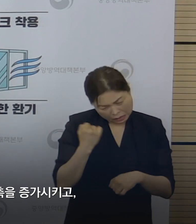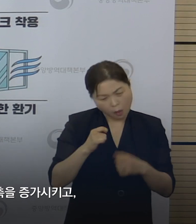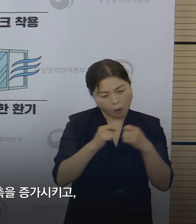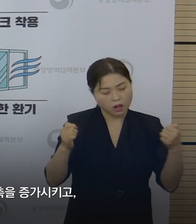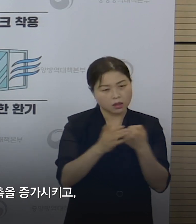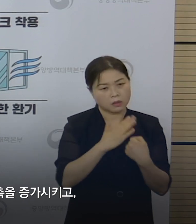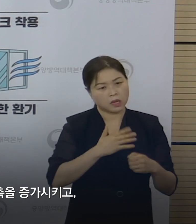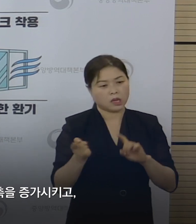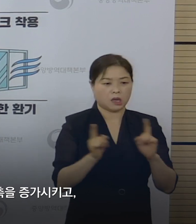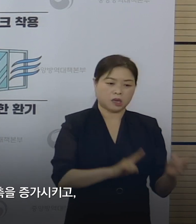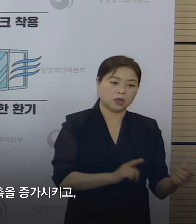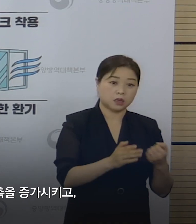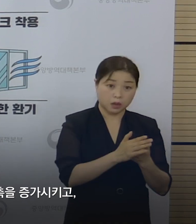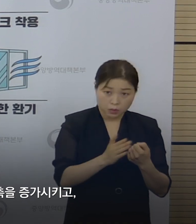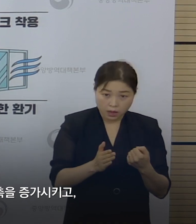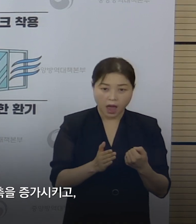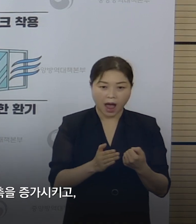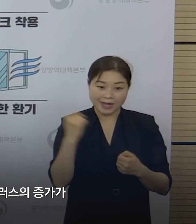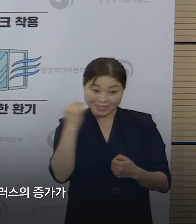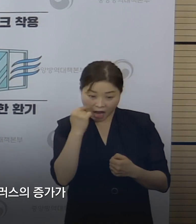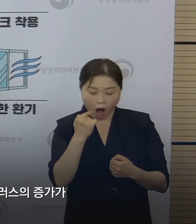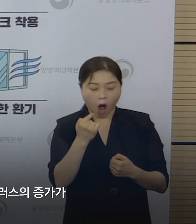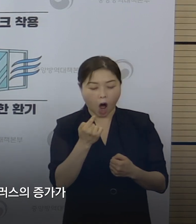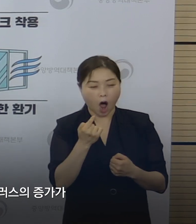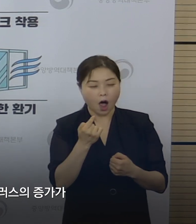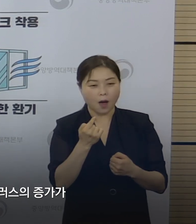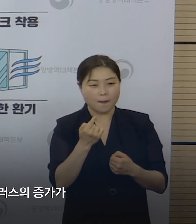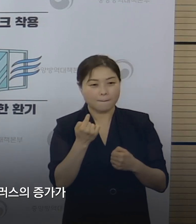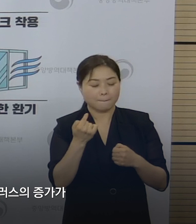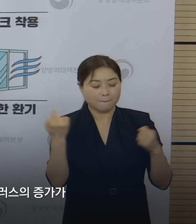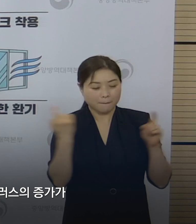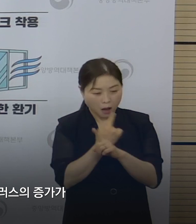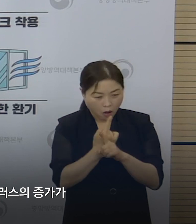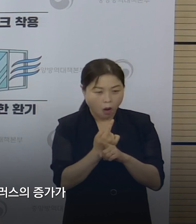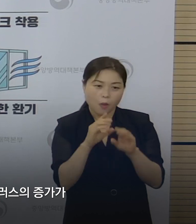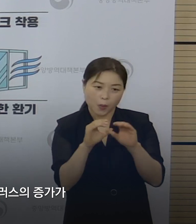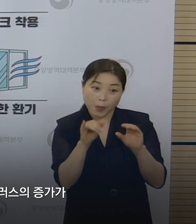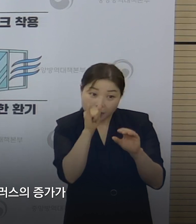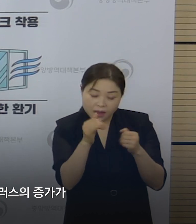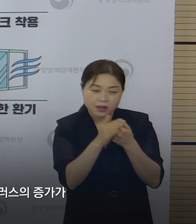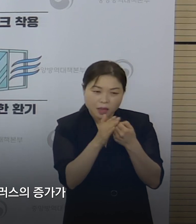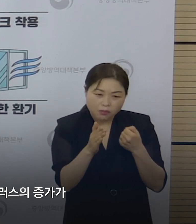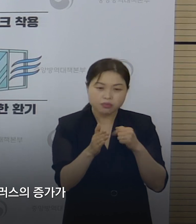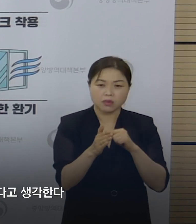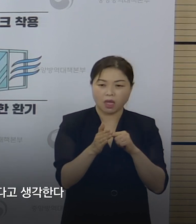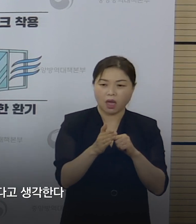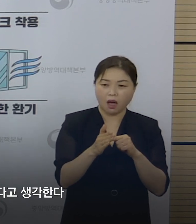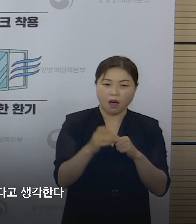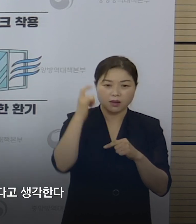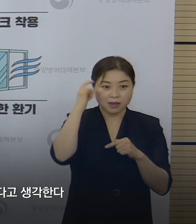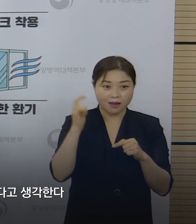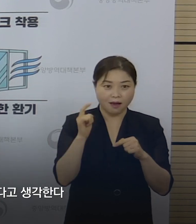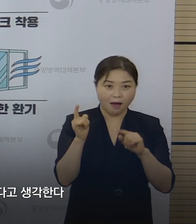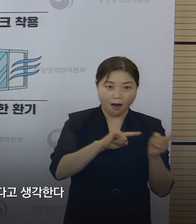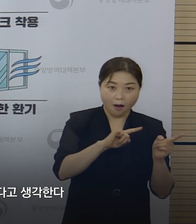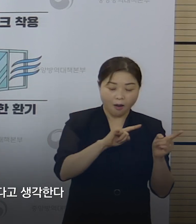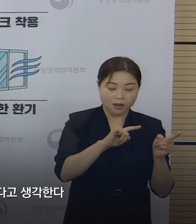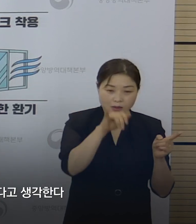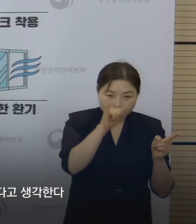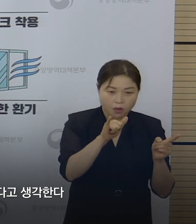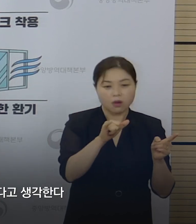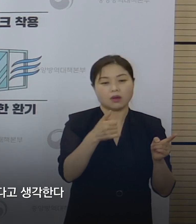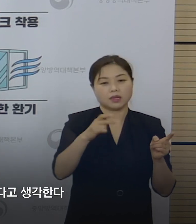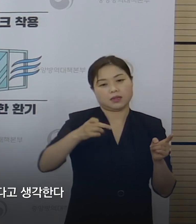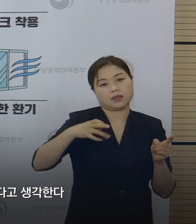사람들의 접촉을 증가시키고 전파 속도가 빠른 델타 변이 바이러스의 증가가 지금의 유행 급증에